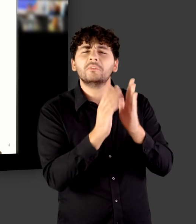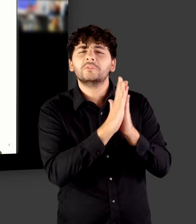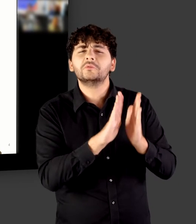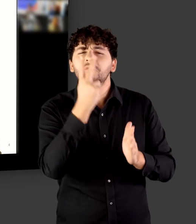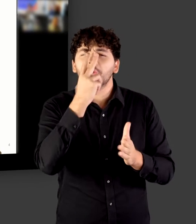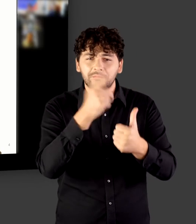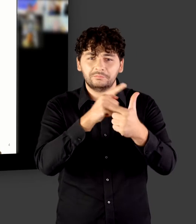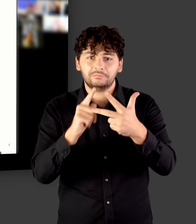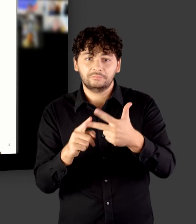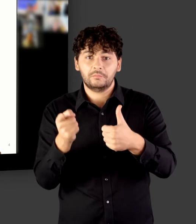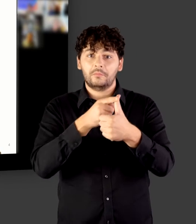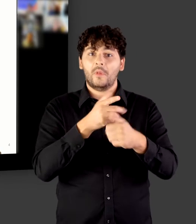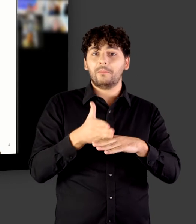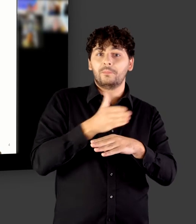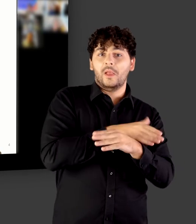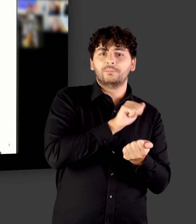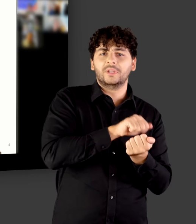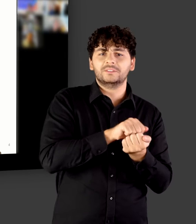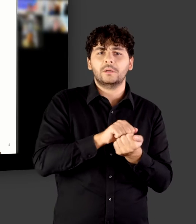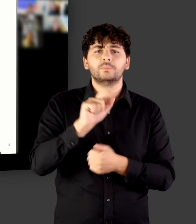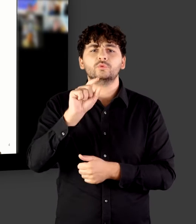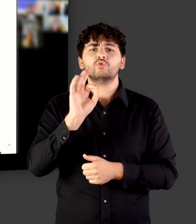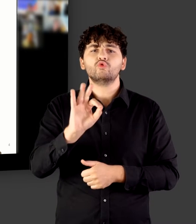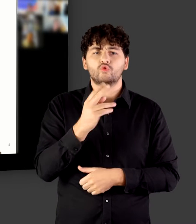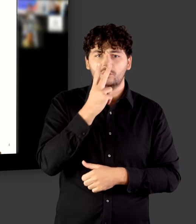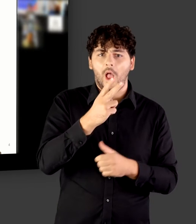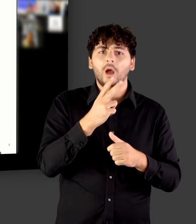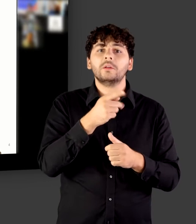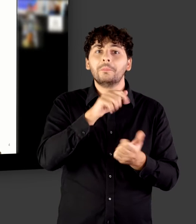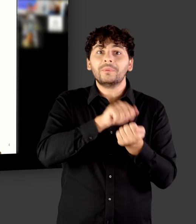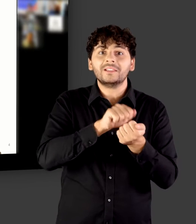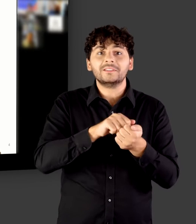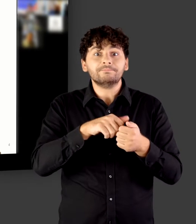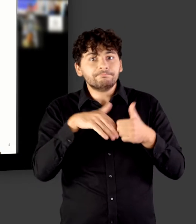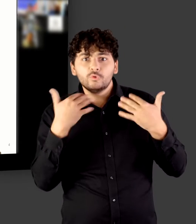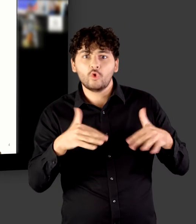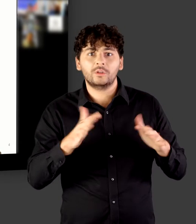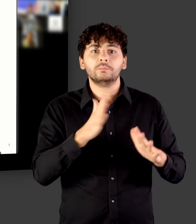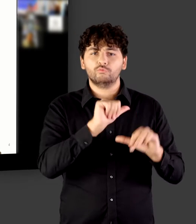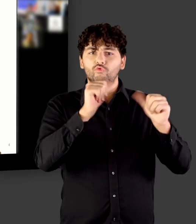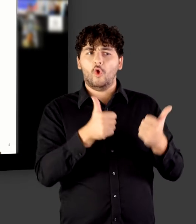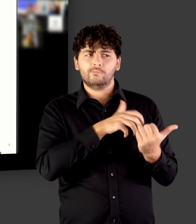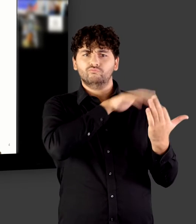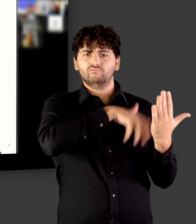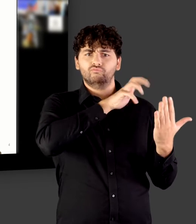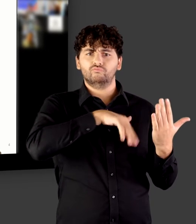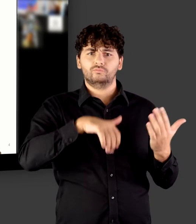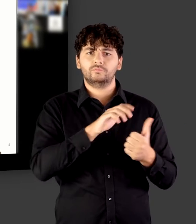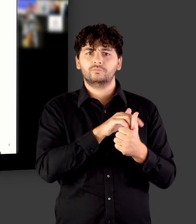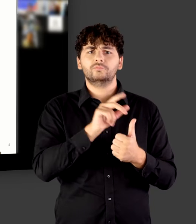Das Preprint ist eine noch nicht begutachtete Publikation. Das heißt, die Qualitätsprüfung hat